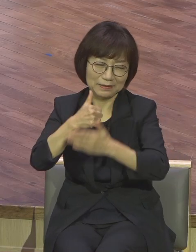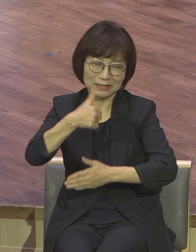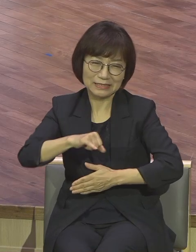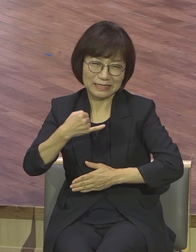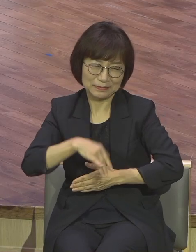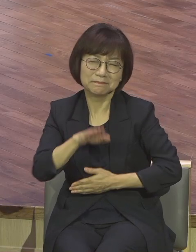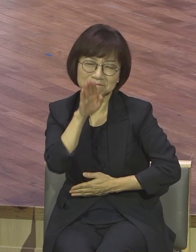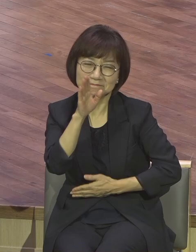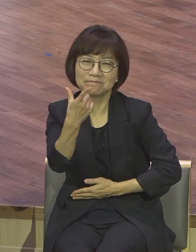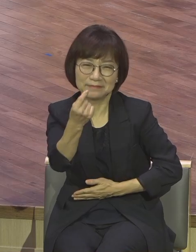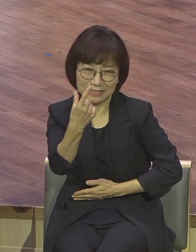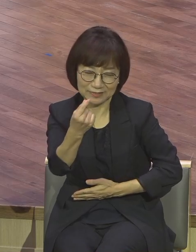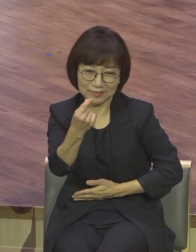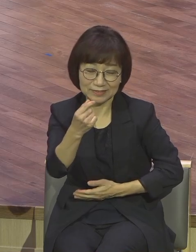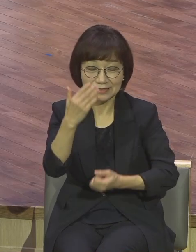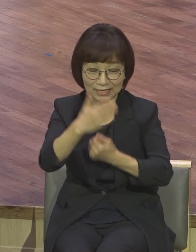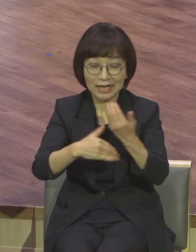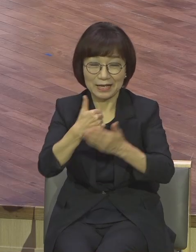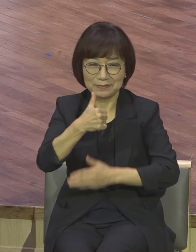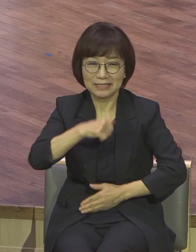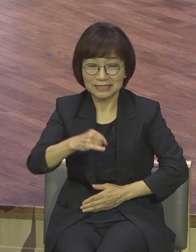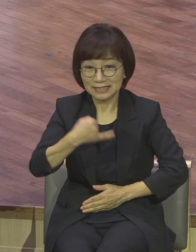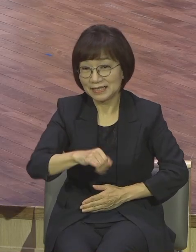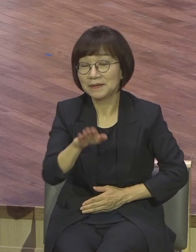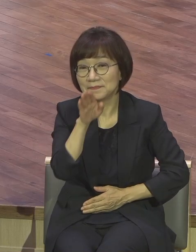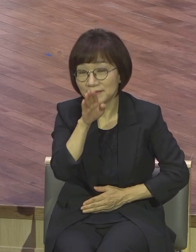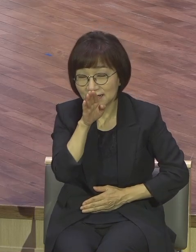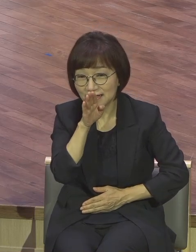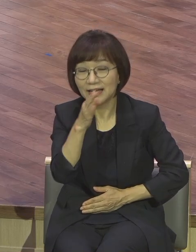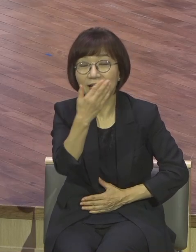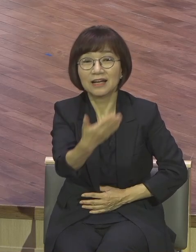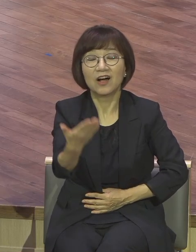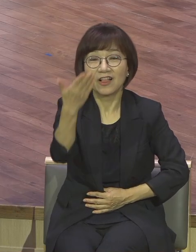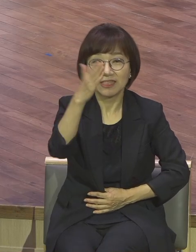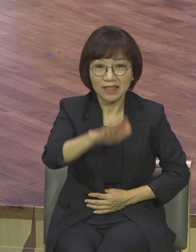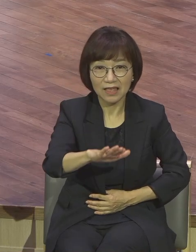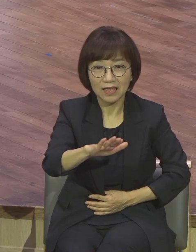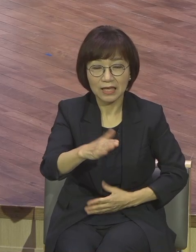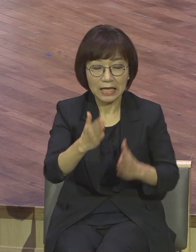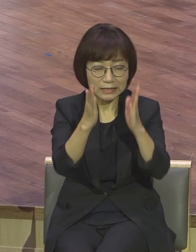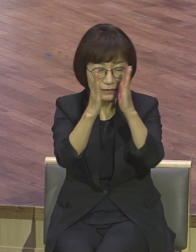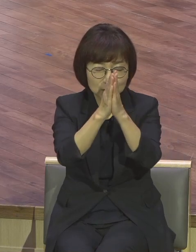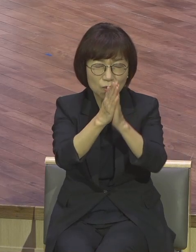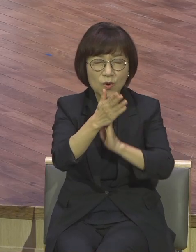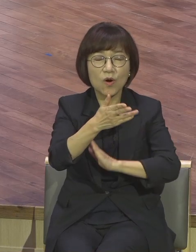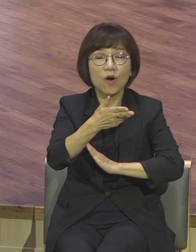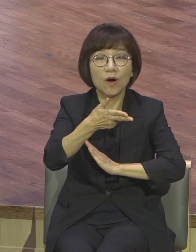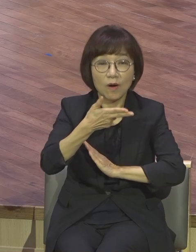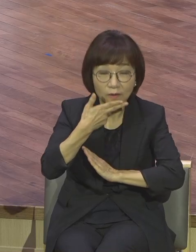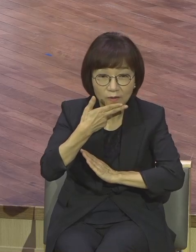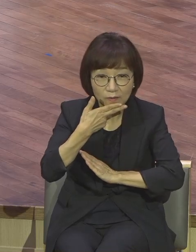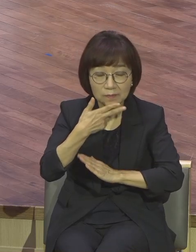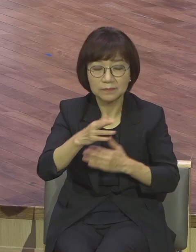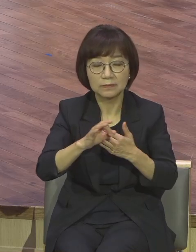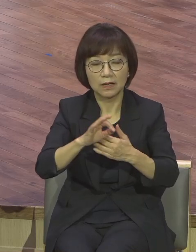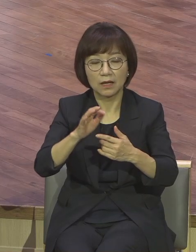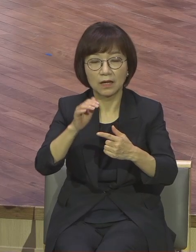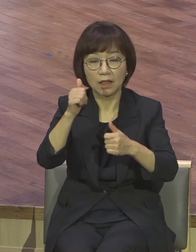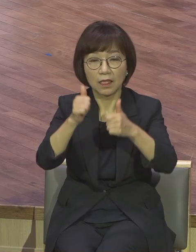불변입니다 불변 변함이 없습니다 그러나 기도하지 않으면 어떻게 되느냐 시험에 치약해져요